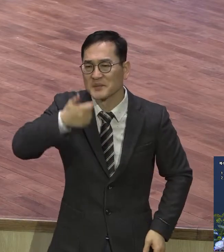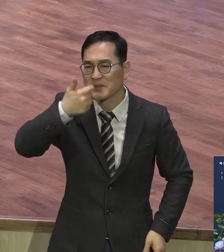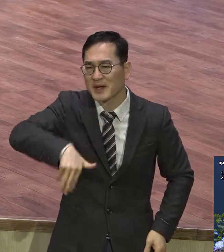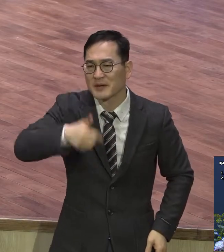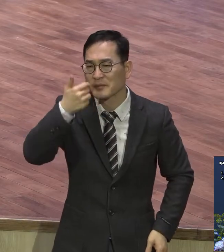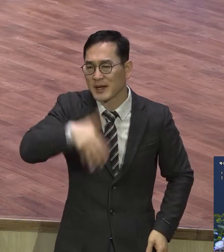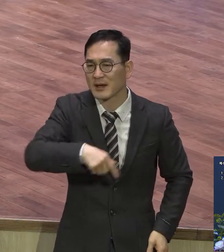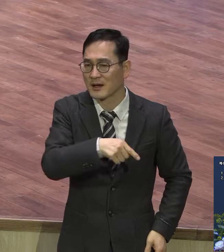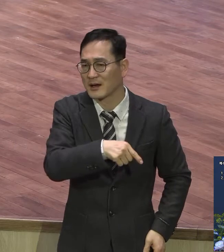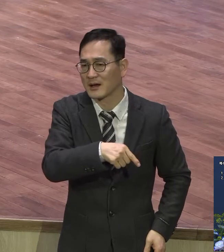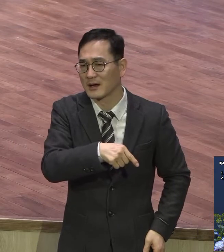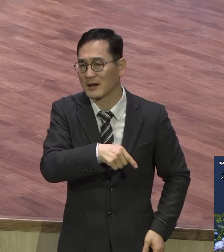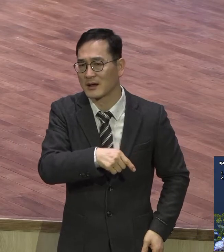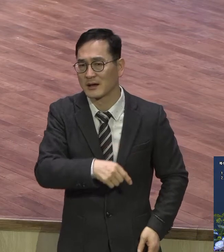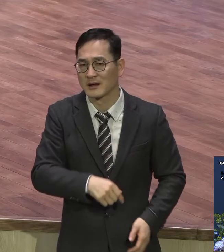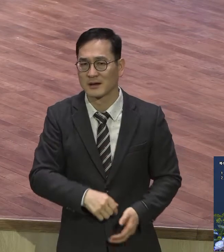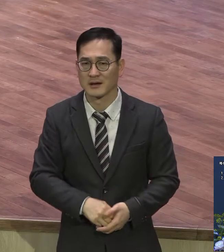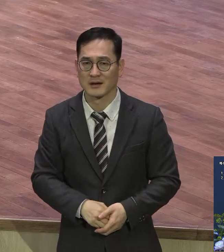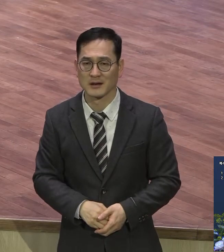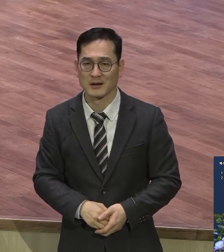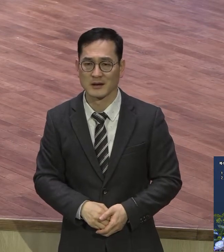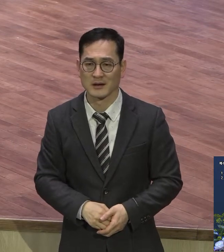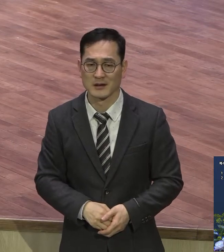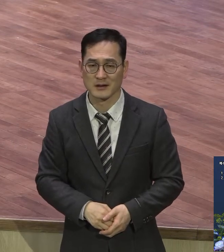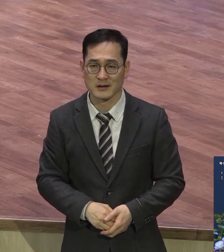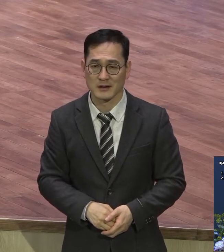결단코 만족이 없는 삶이다